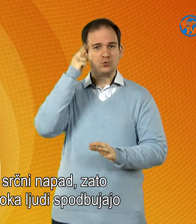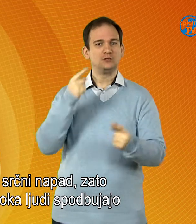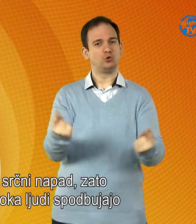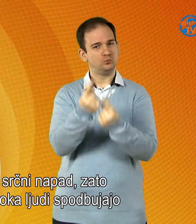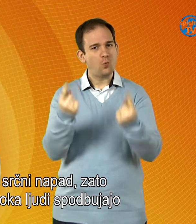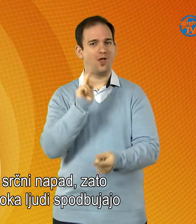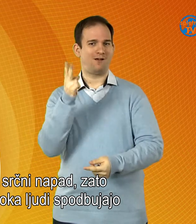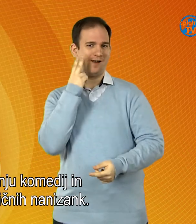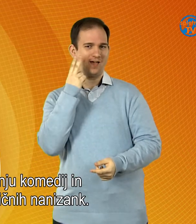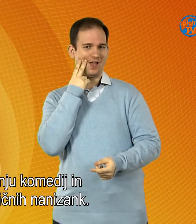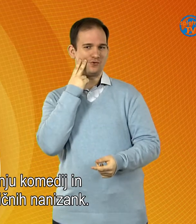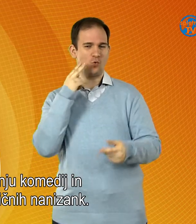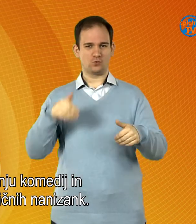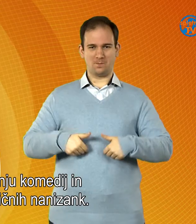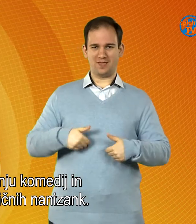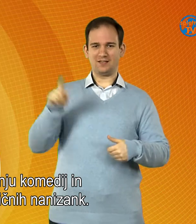komedij in humorističnih nanizang.